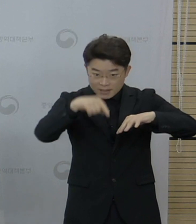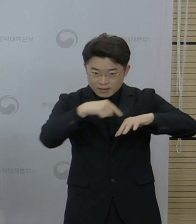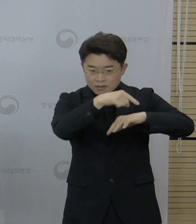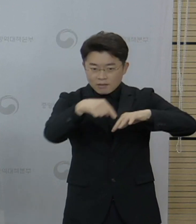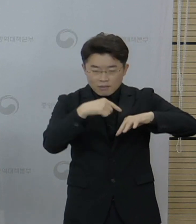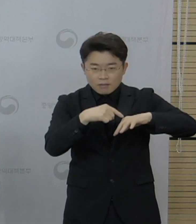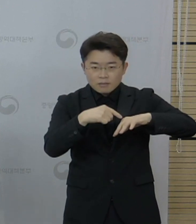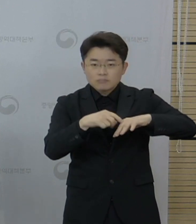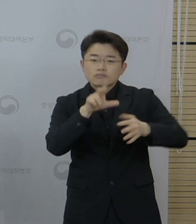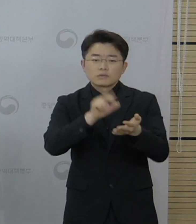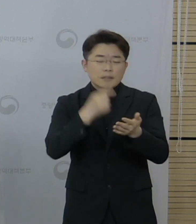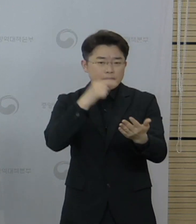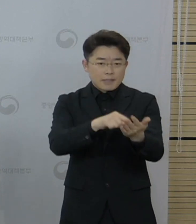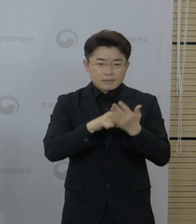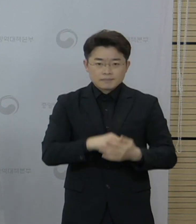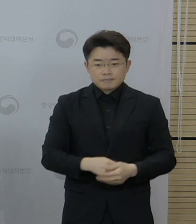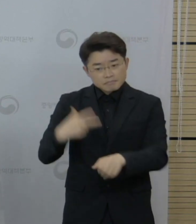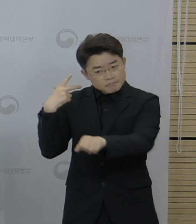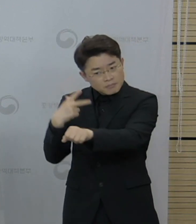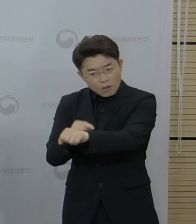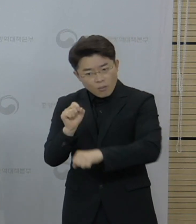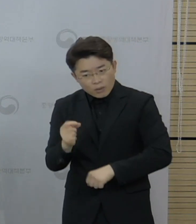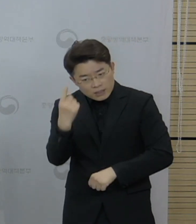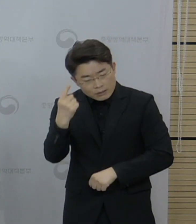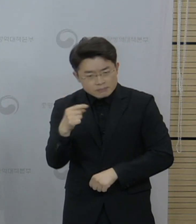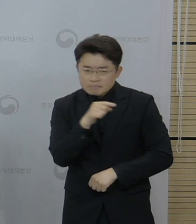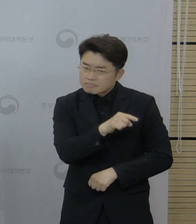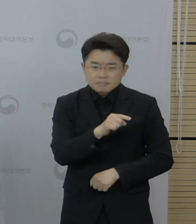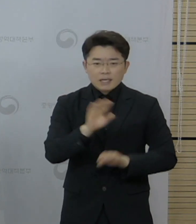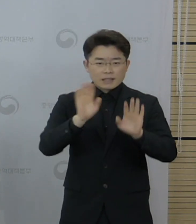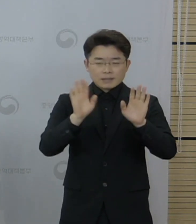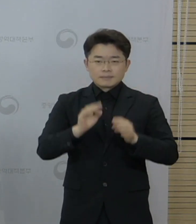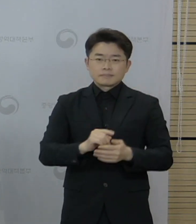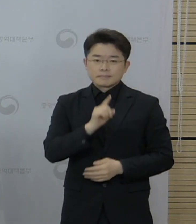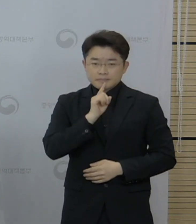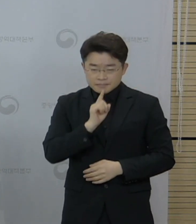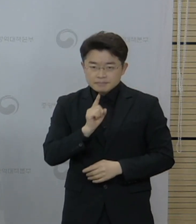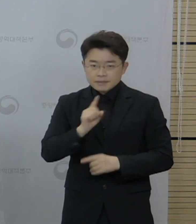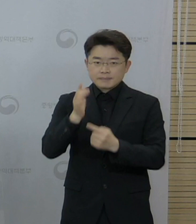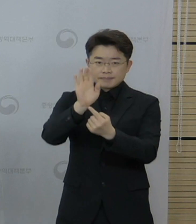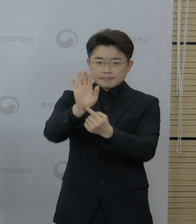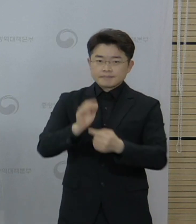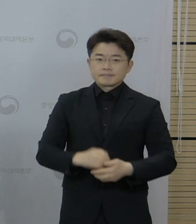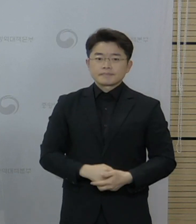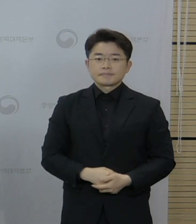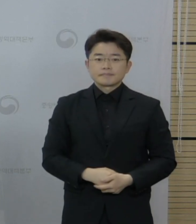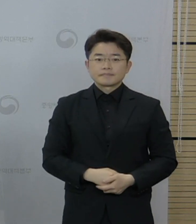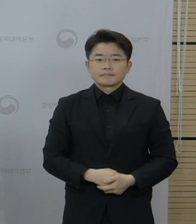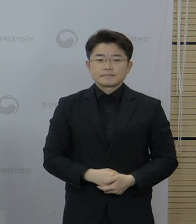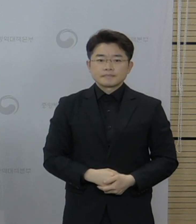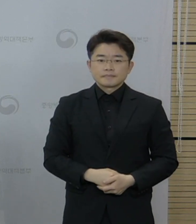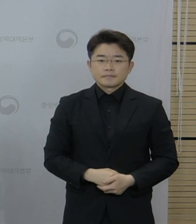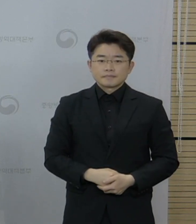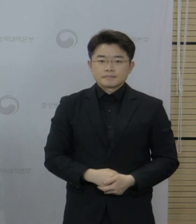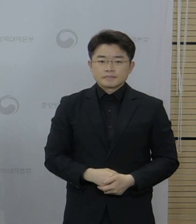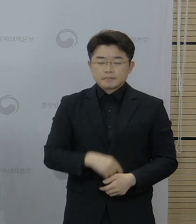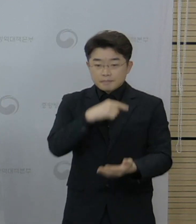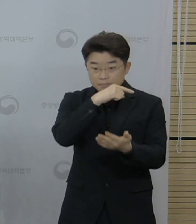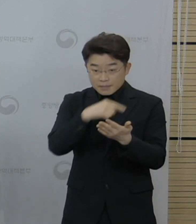평가하여 인과성이 인정되기 어려운 경우로 판단하였습니다. 이상으로